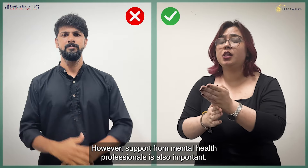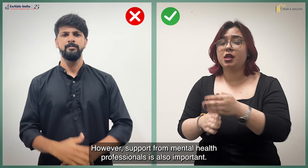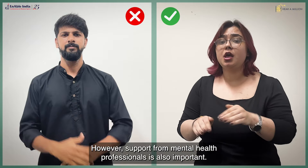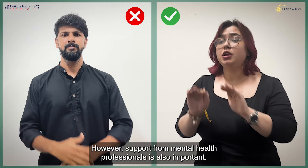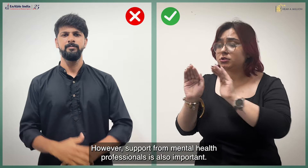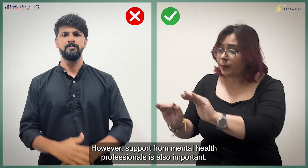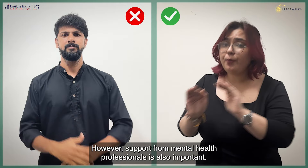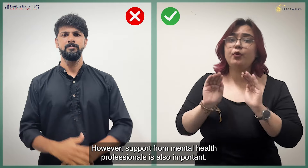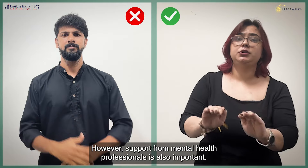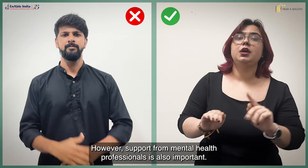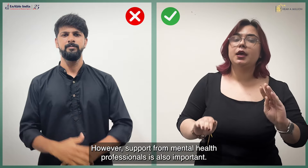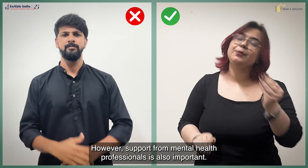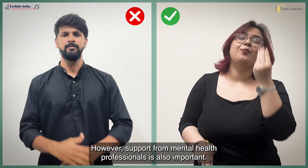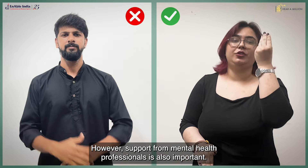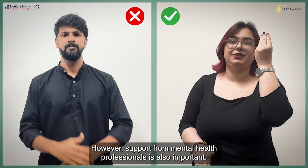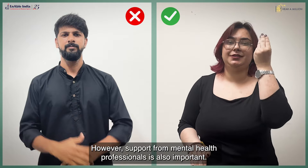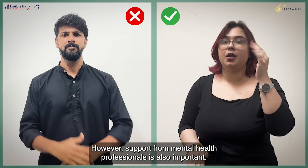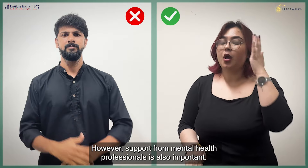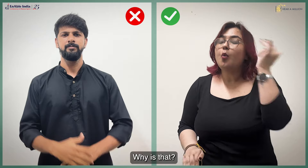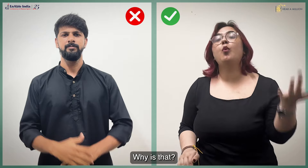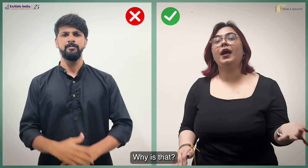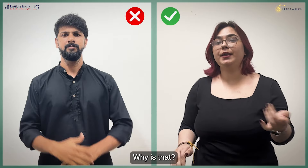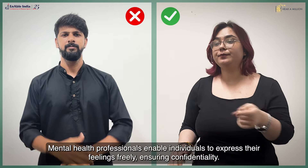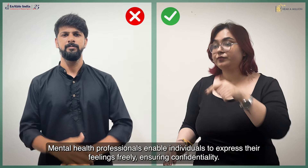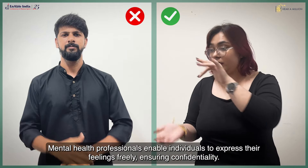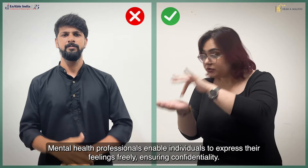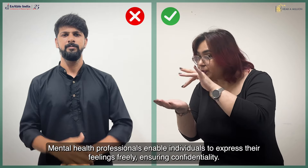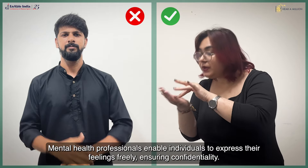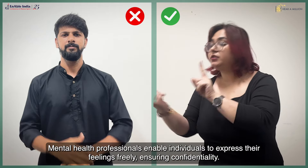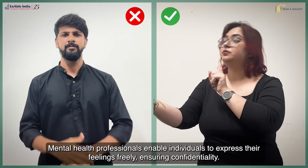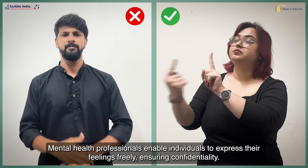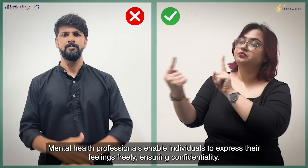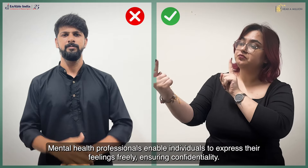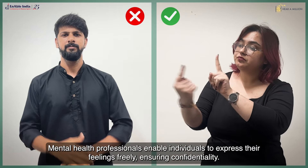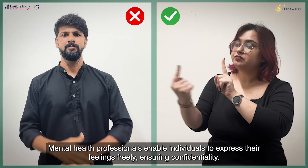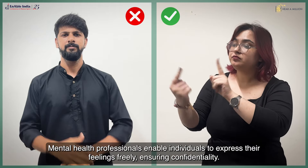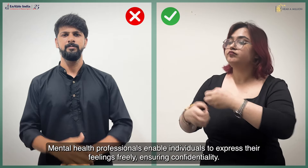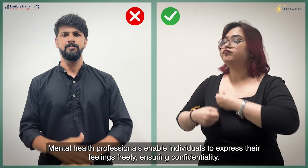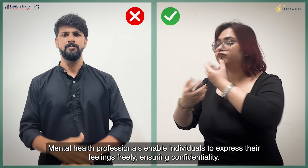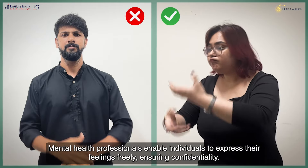है ऐसा क्यों? मानसिक स्वास्थ्य पेशिवर गोपनियता सुनिश्चित करते हुए